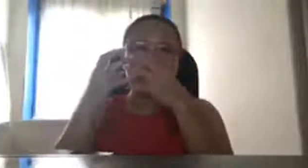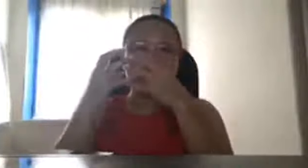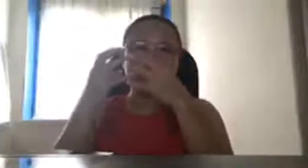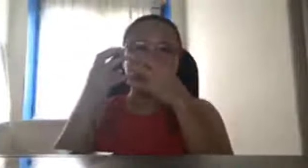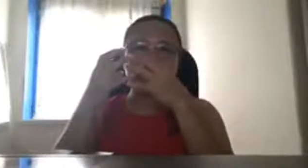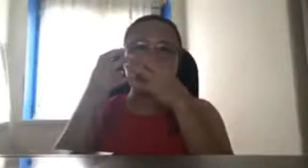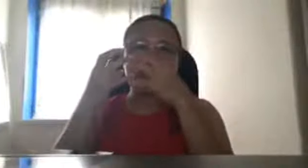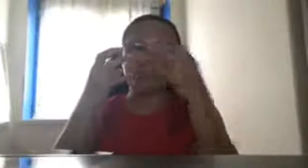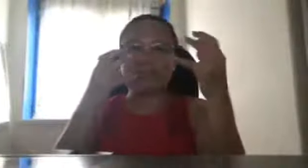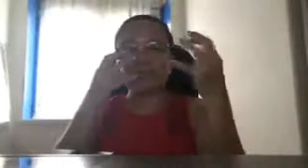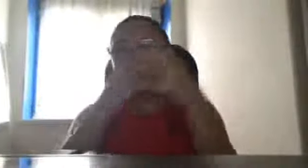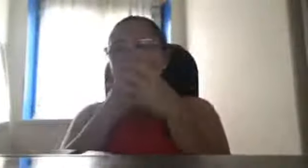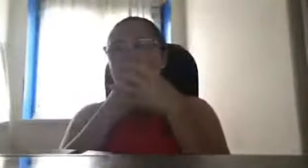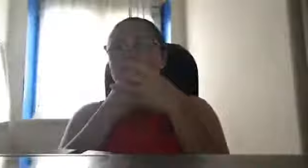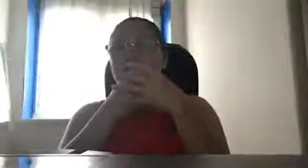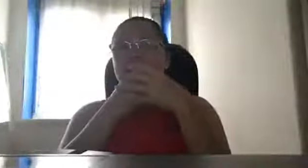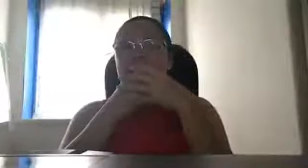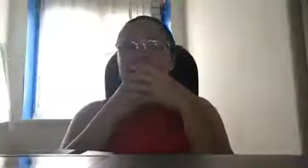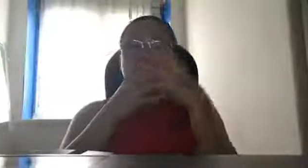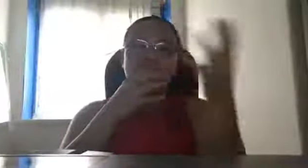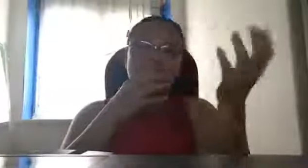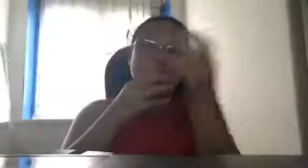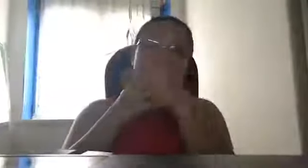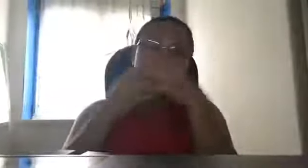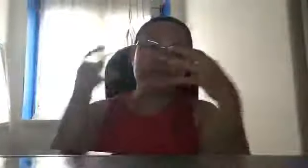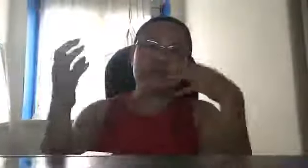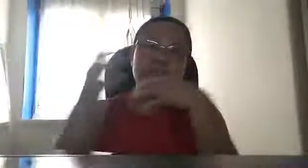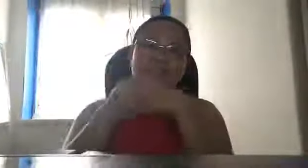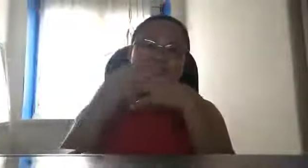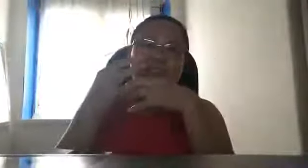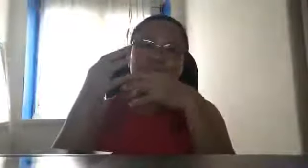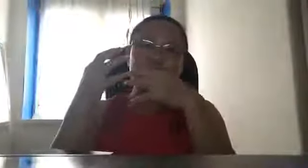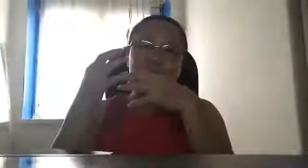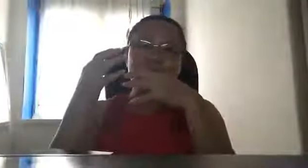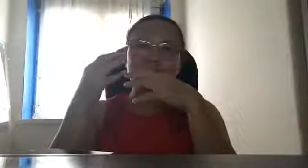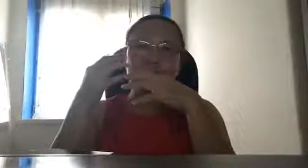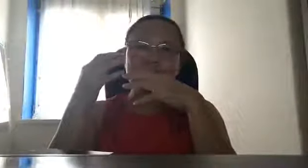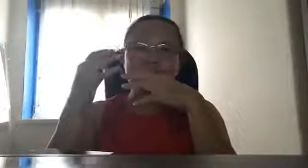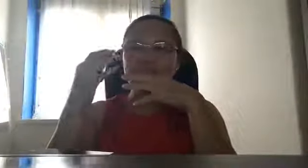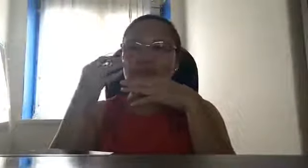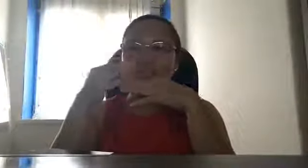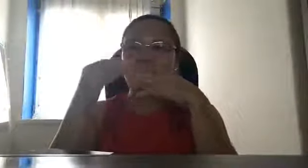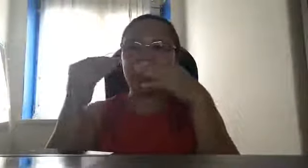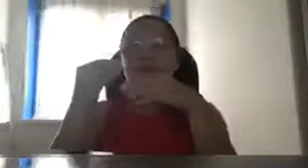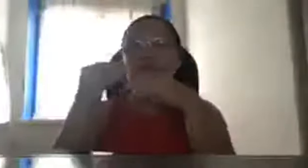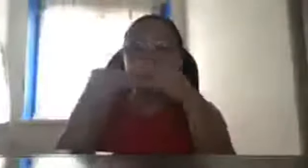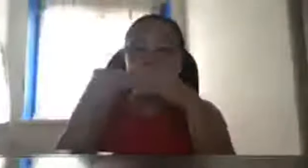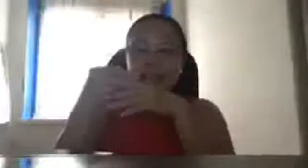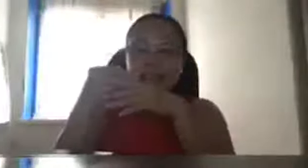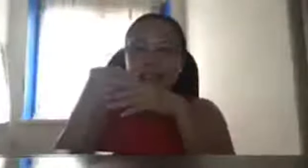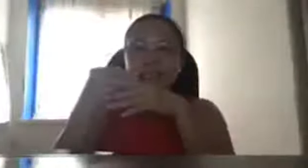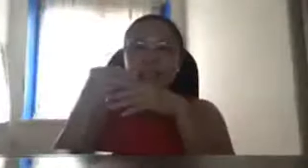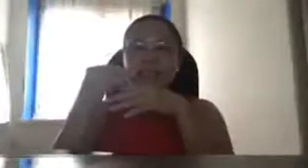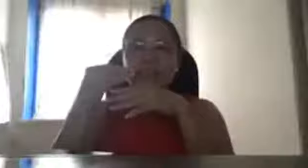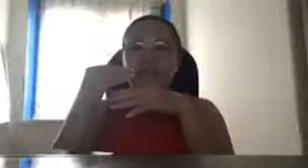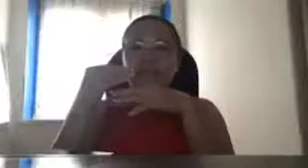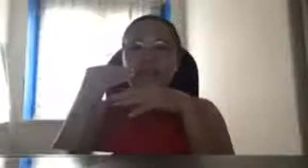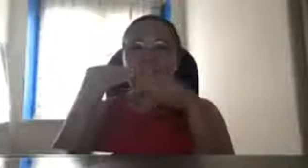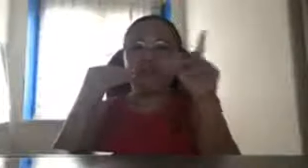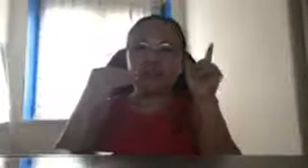sasabihin sasabihin ko patika tika yung mga sinasabi nyo i-research ko muna kung tama ba o mali yung